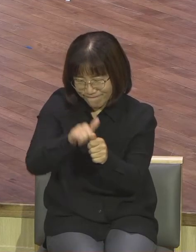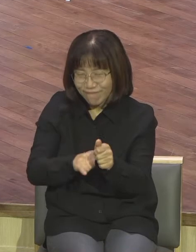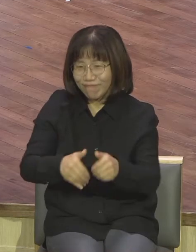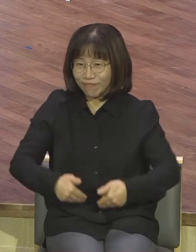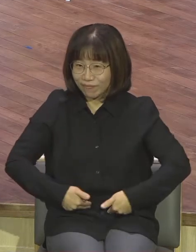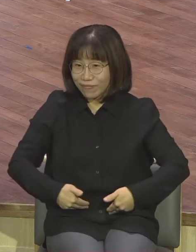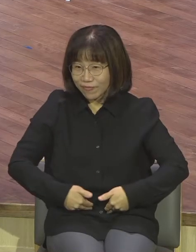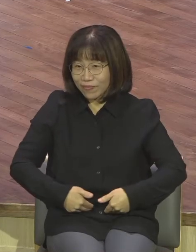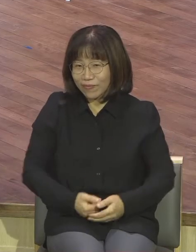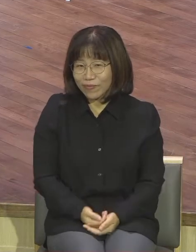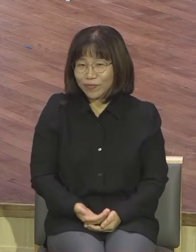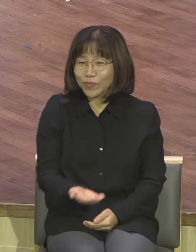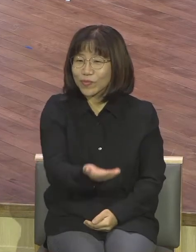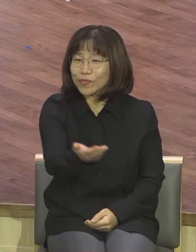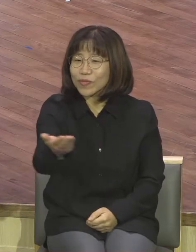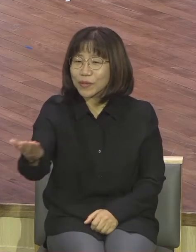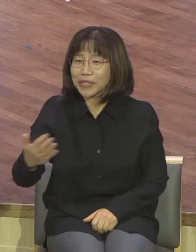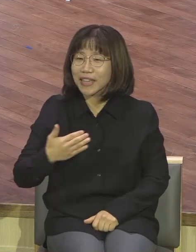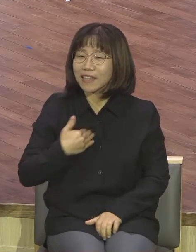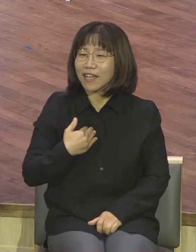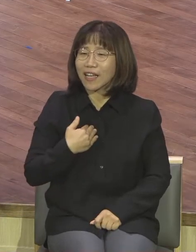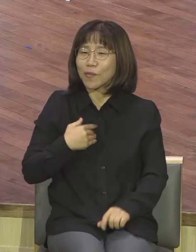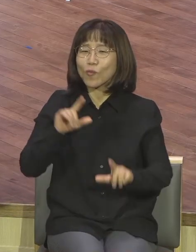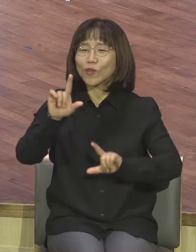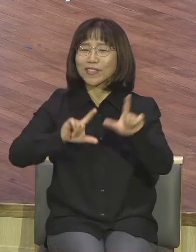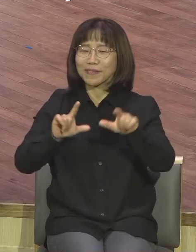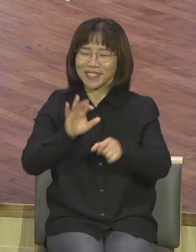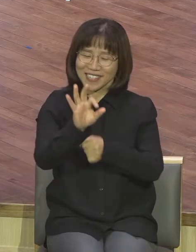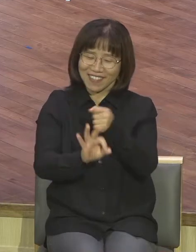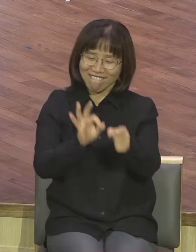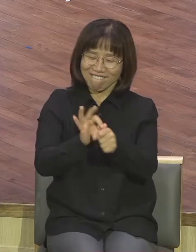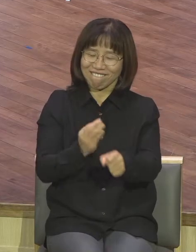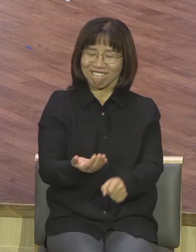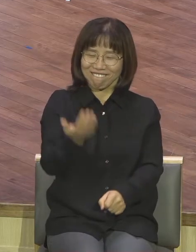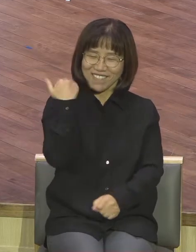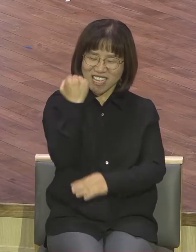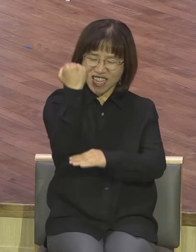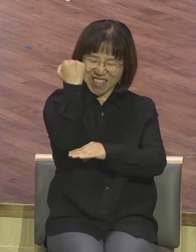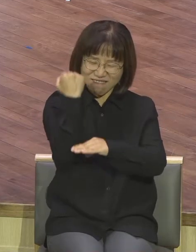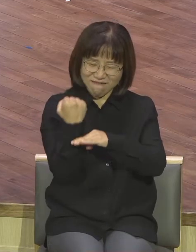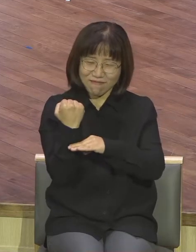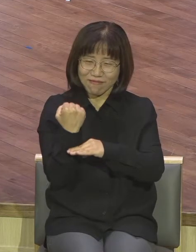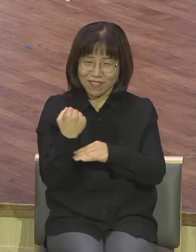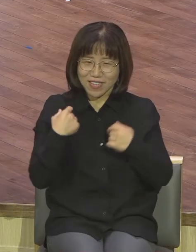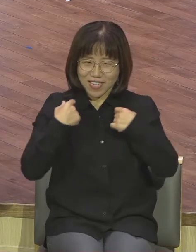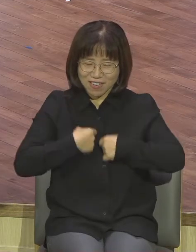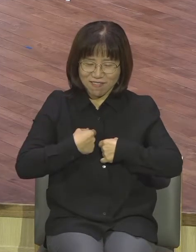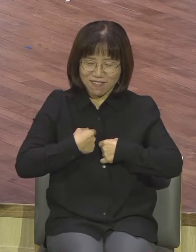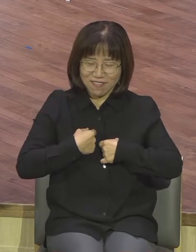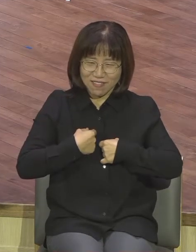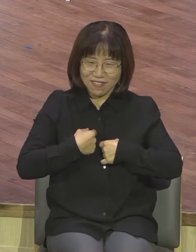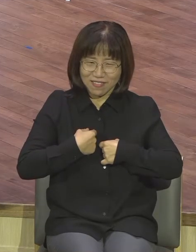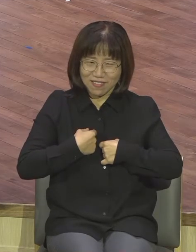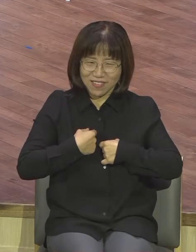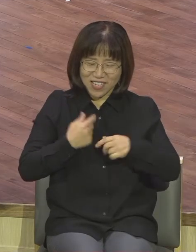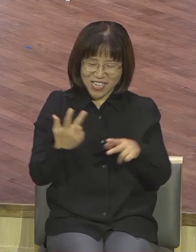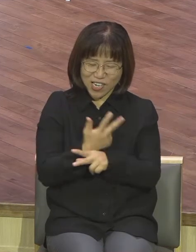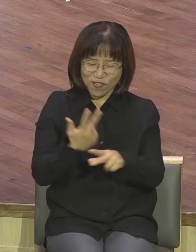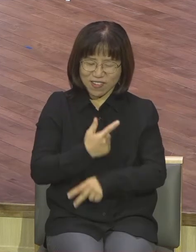여러분 내가 모습이 막 10년 전에 입은 양복 입고 다 이래가지고 쭈글쭈글해간 넥타이도 일주일 내내 입은 넥태 국물 김치